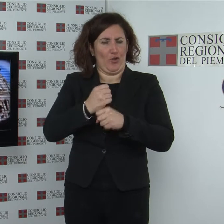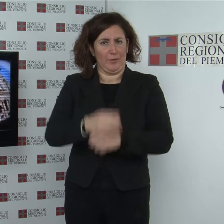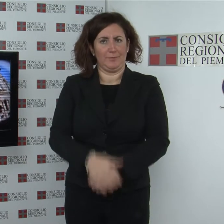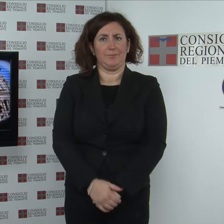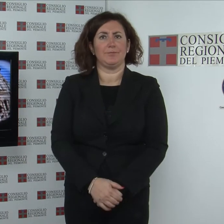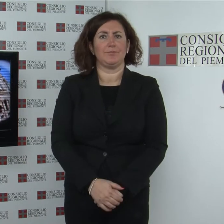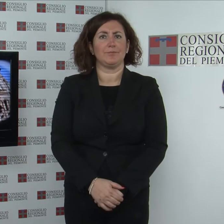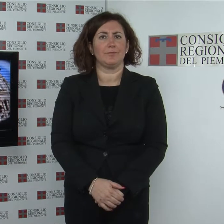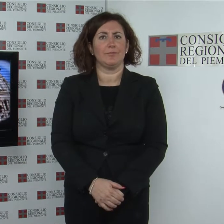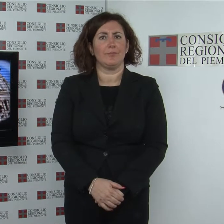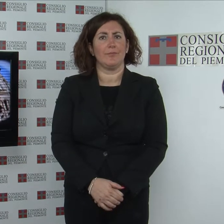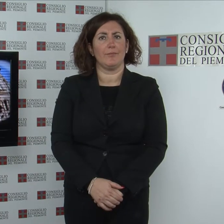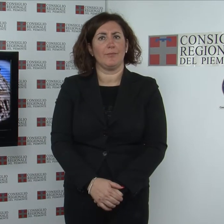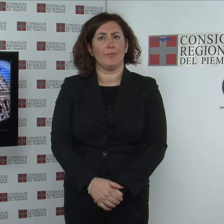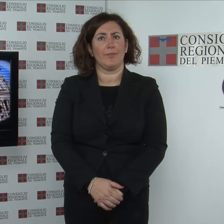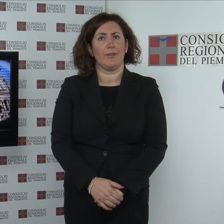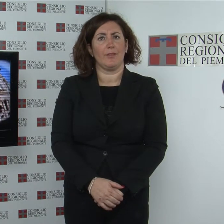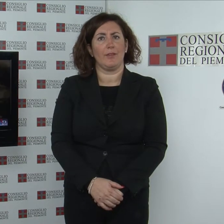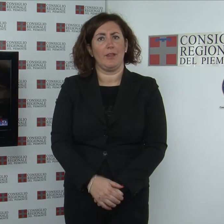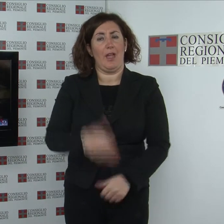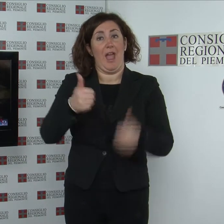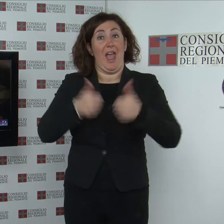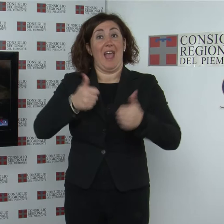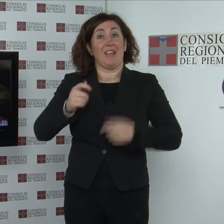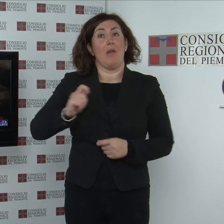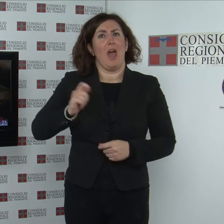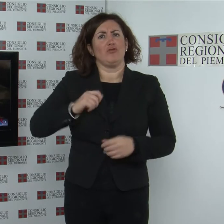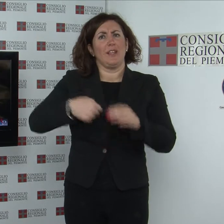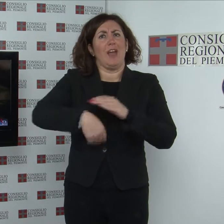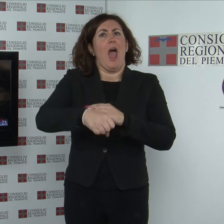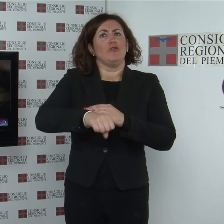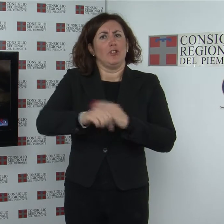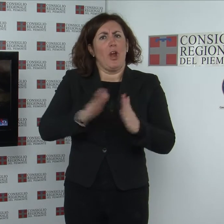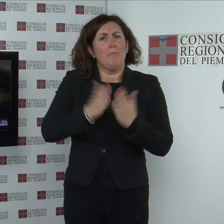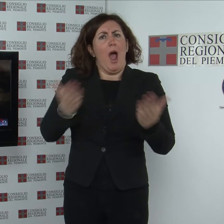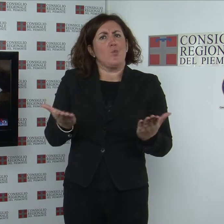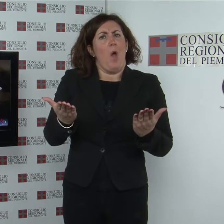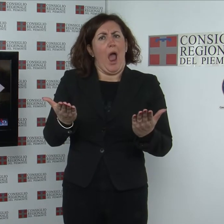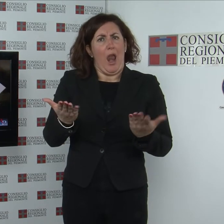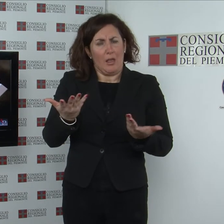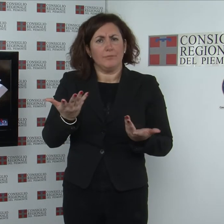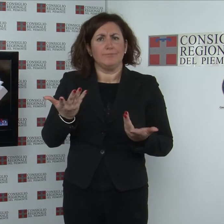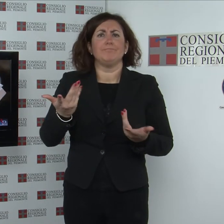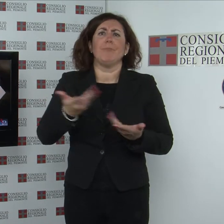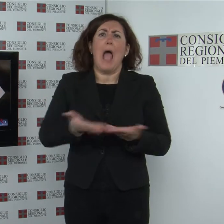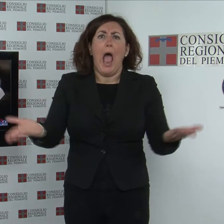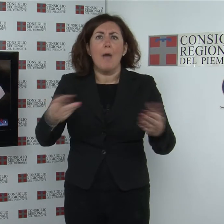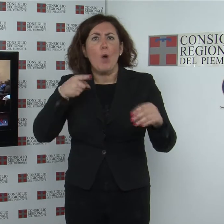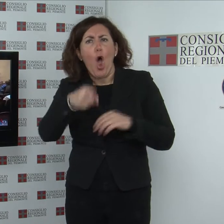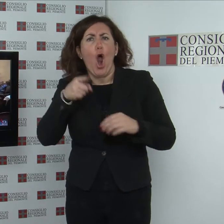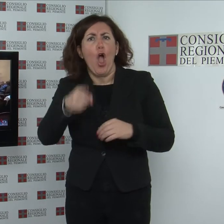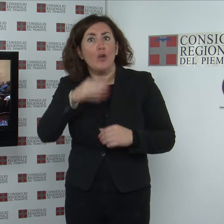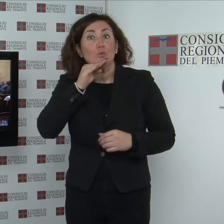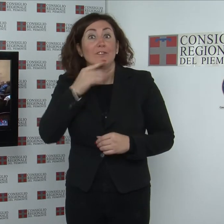manuale per l'esame da agenti di calciatori non si fa gol solo sul campo come districarsi fra circolari